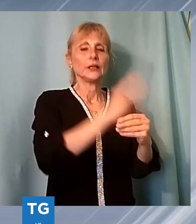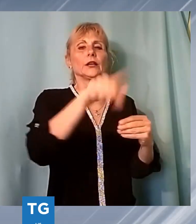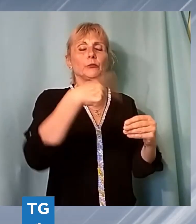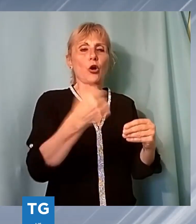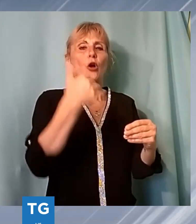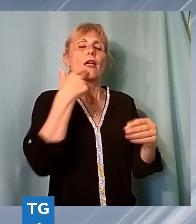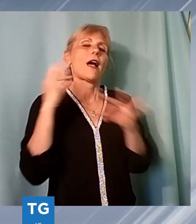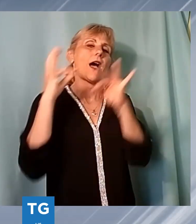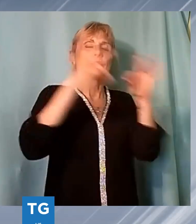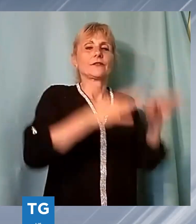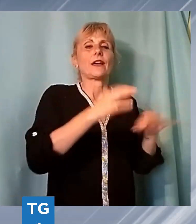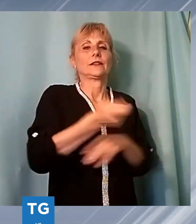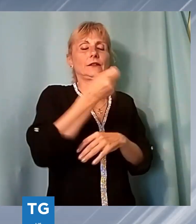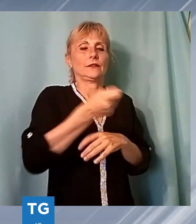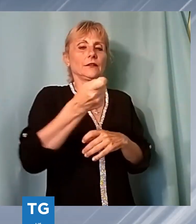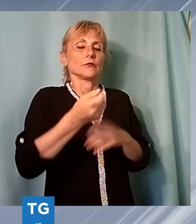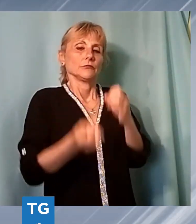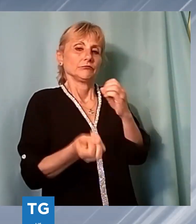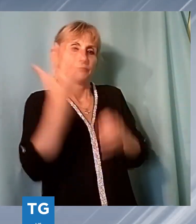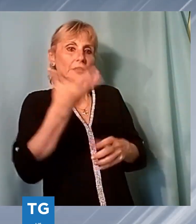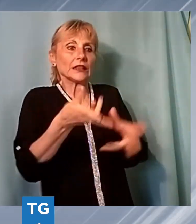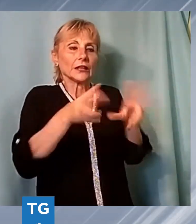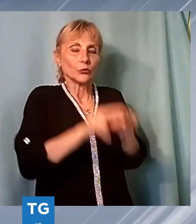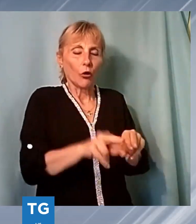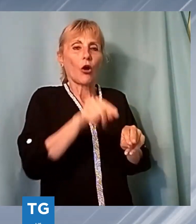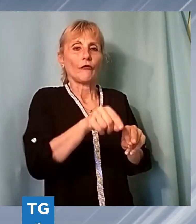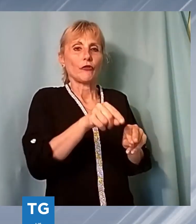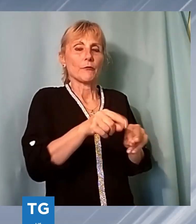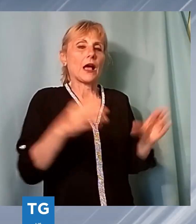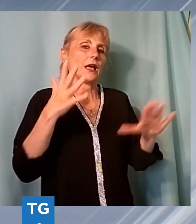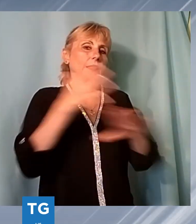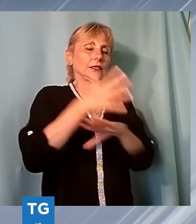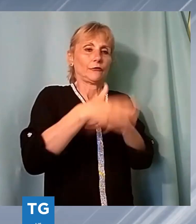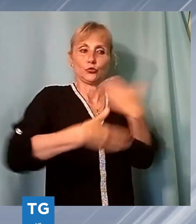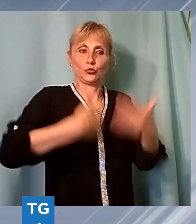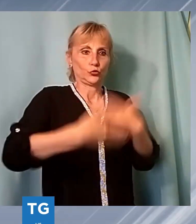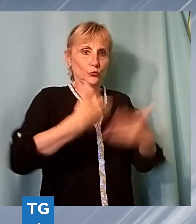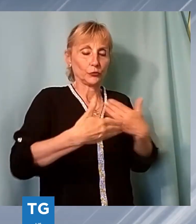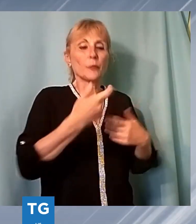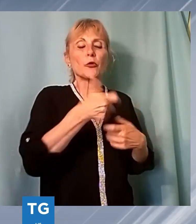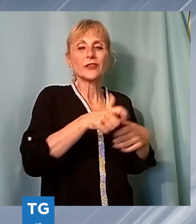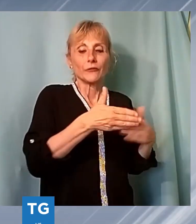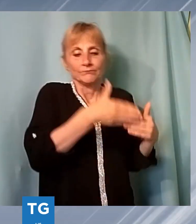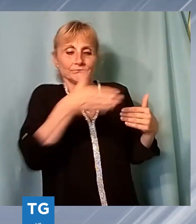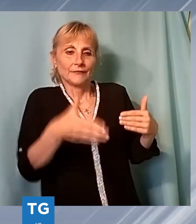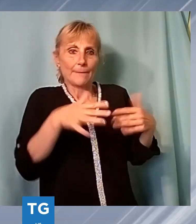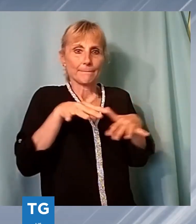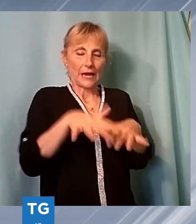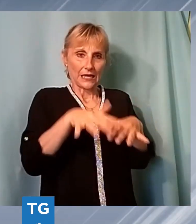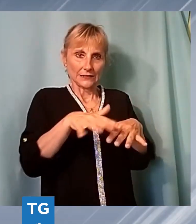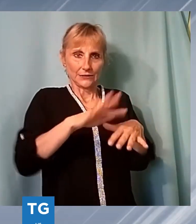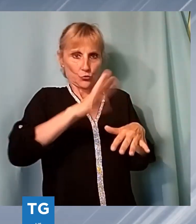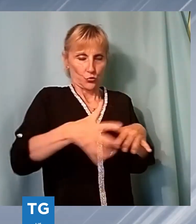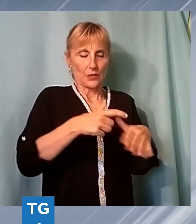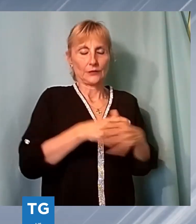ripreso. Non sappiamo qual è il motivo, però immediatamente sono intervenuti perché abbiamo anche un magazzino accanto che non è correlato però a questa attività. In Via Paolo